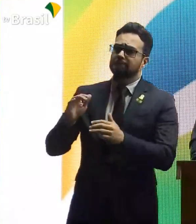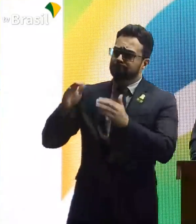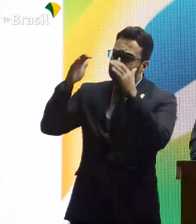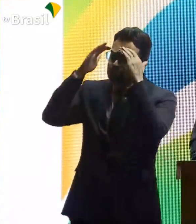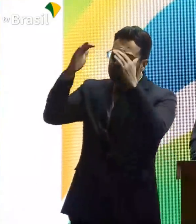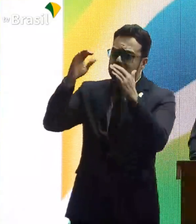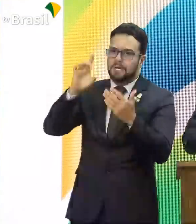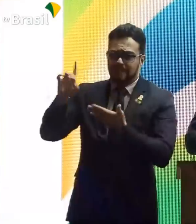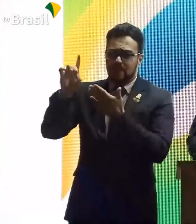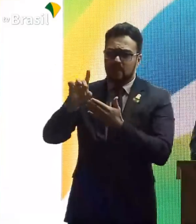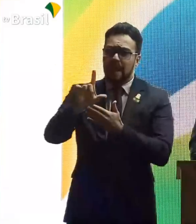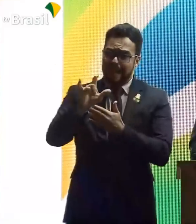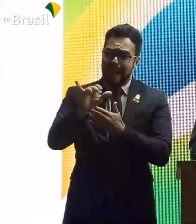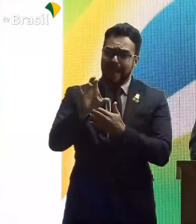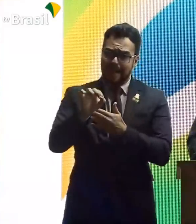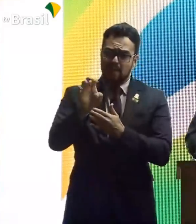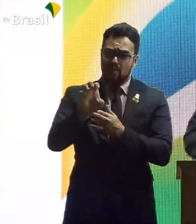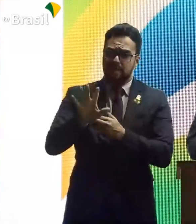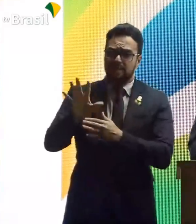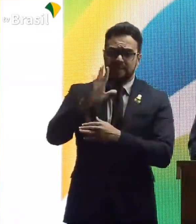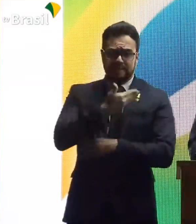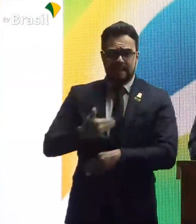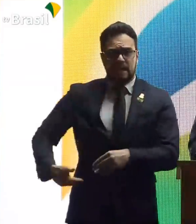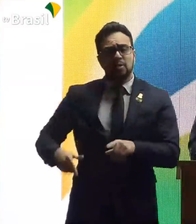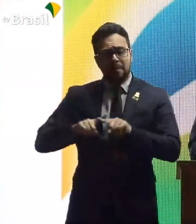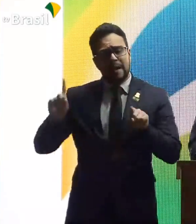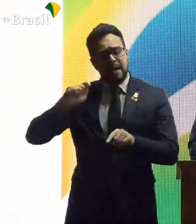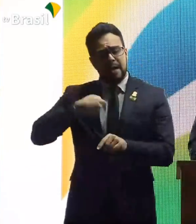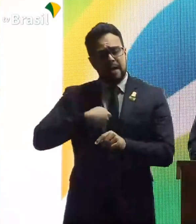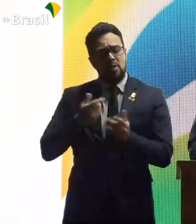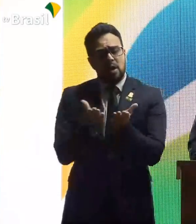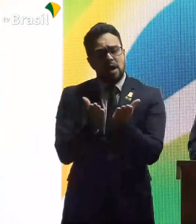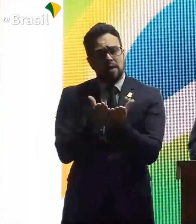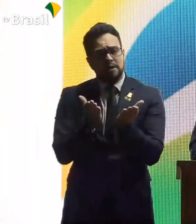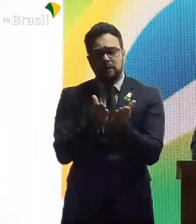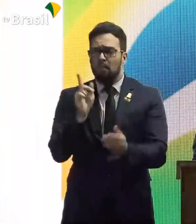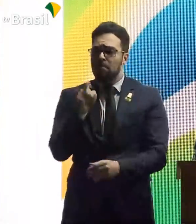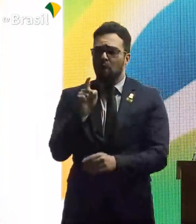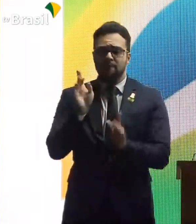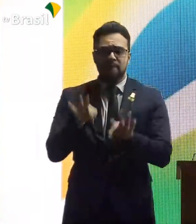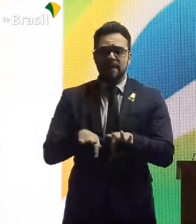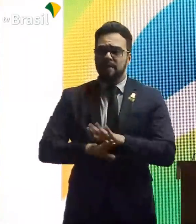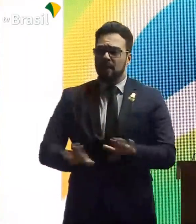O Estado é laico, mas eu sou cristão. E ponto final. Que cada um seja.